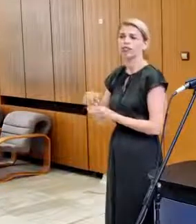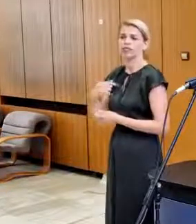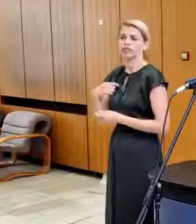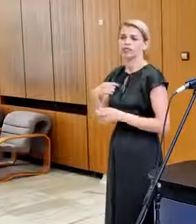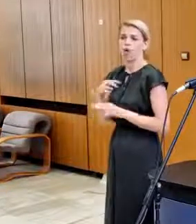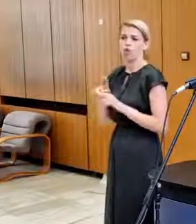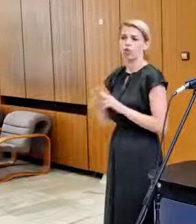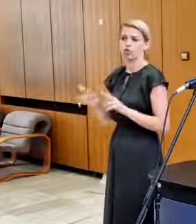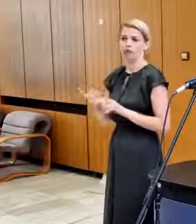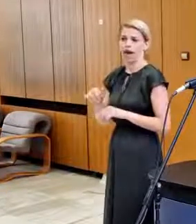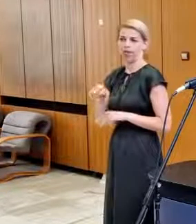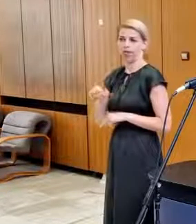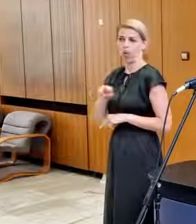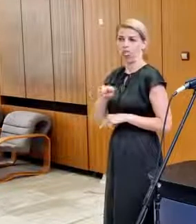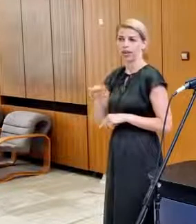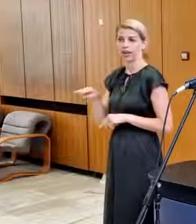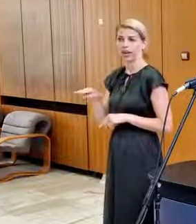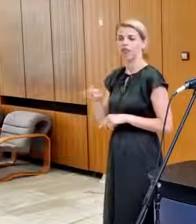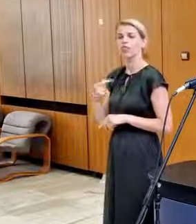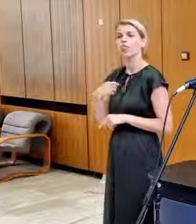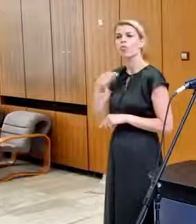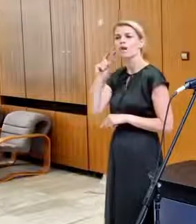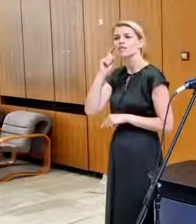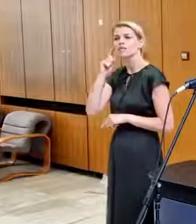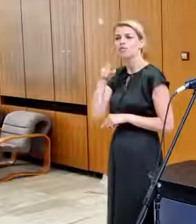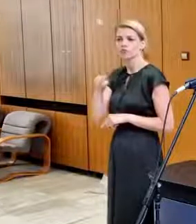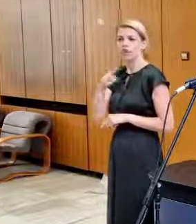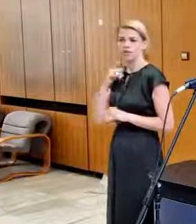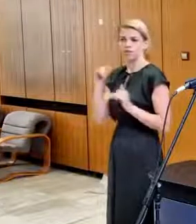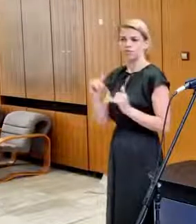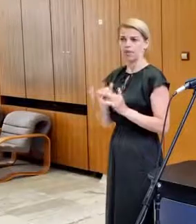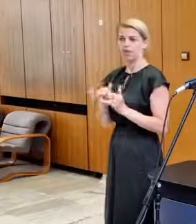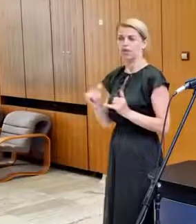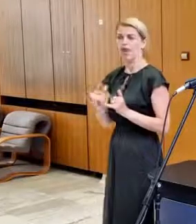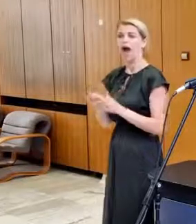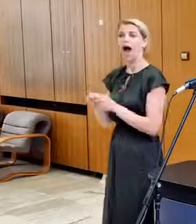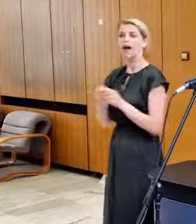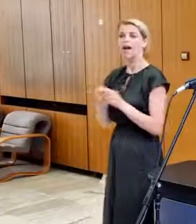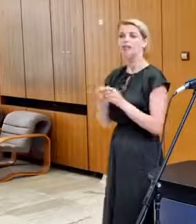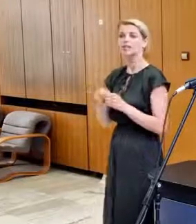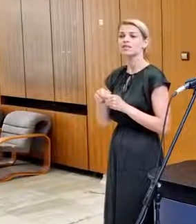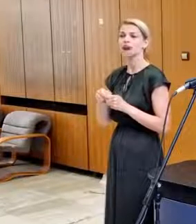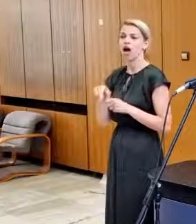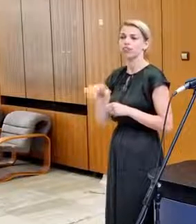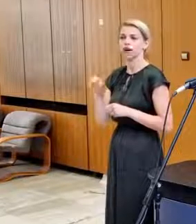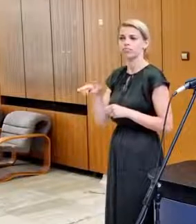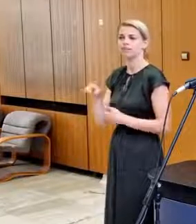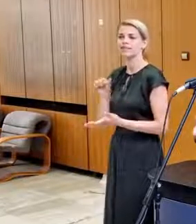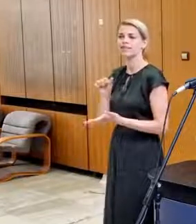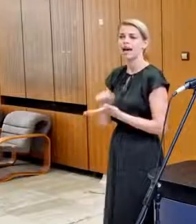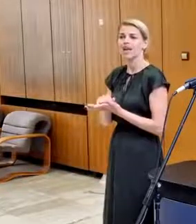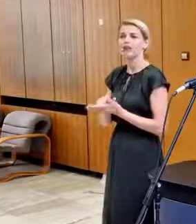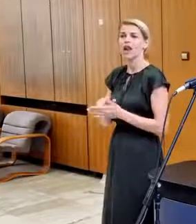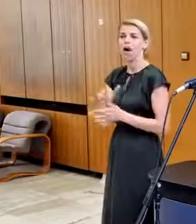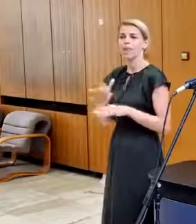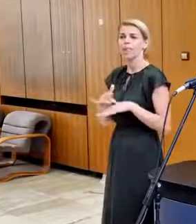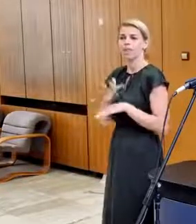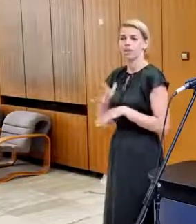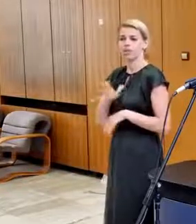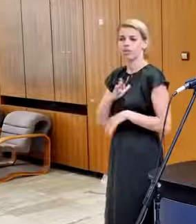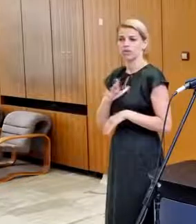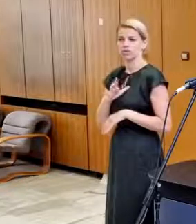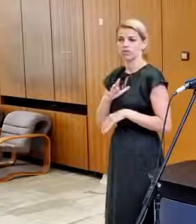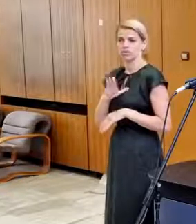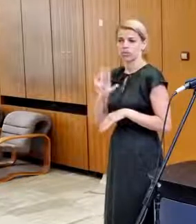takúto alternatívu. Ja si myslím, že je to fér. Aliancia tu je presne na to, aby zaistila pocit bezpečnosti pre jednotlivých